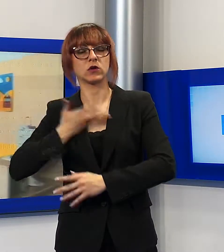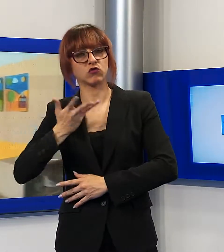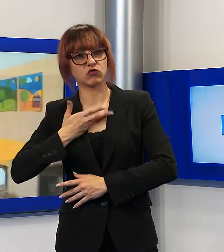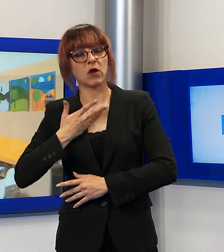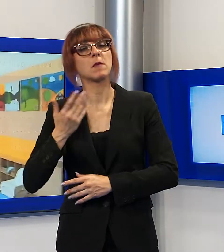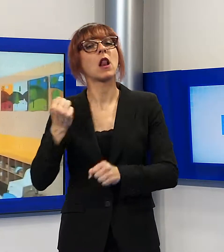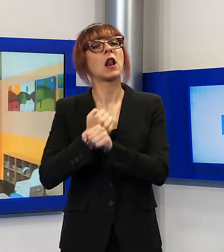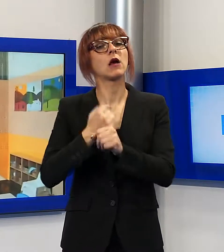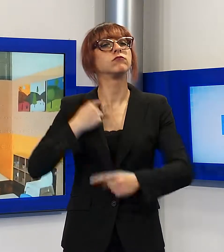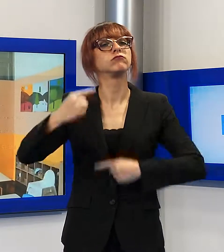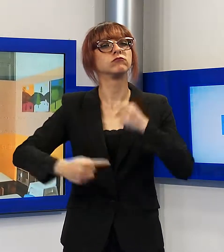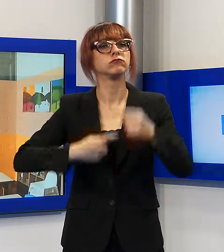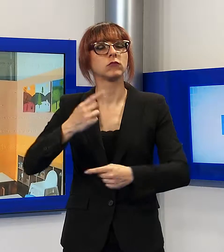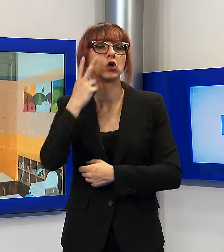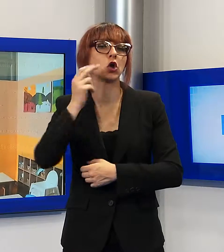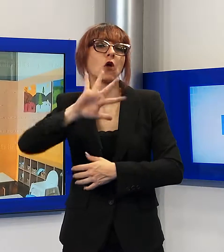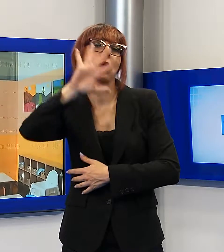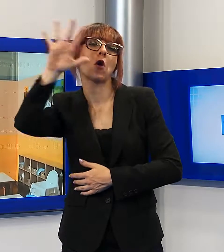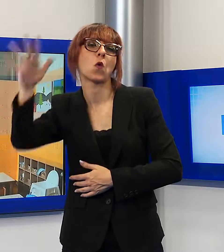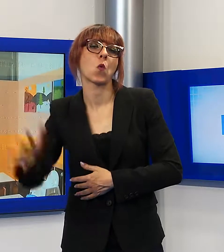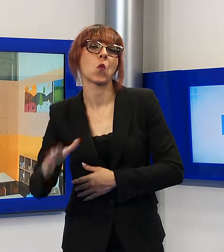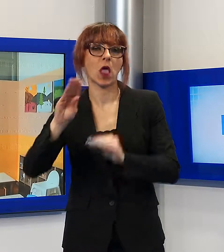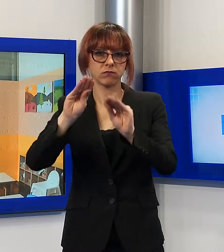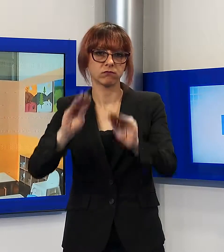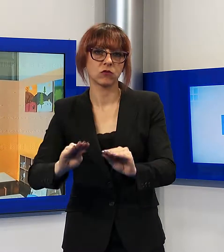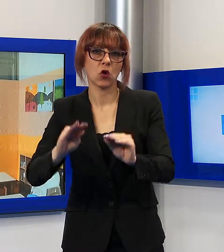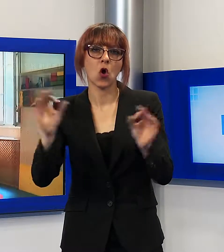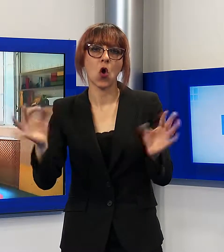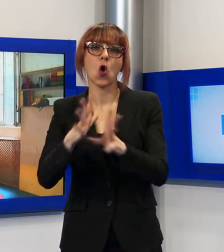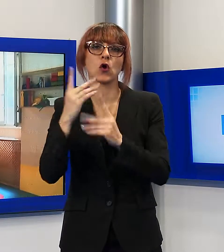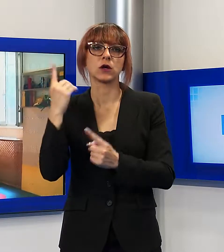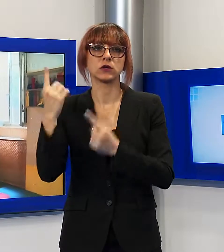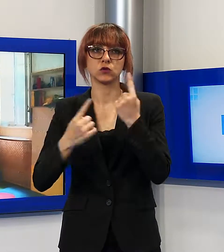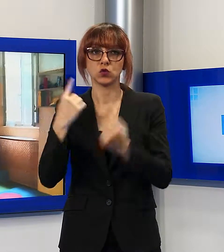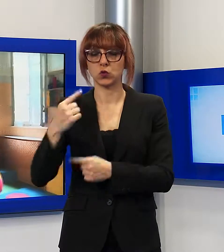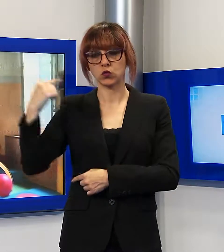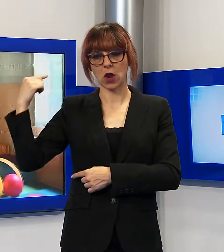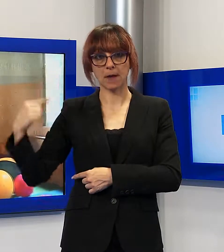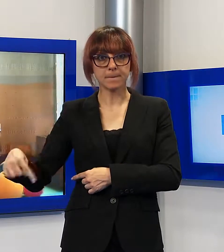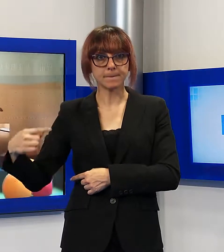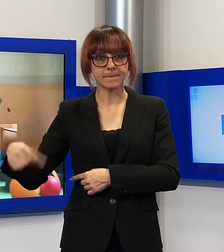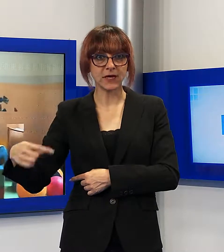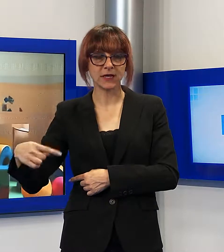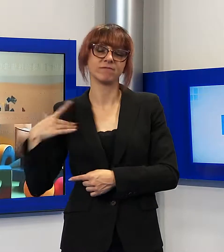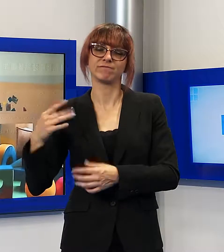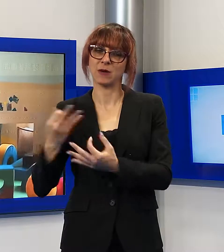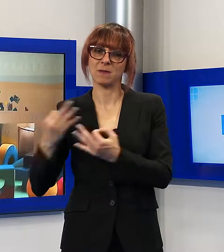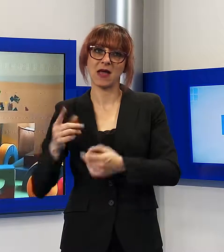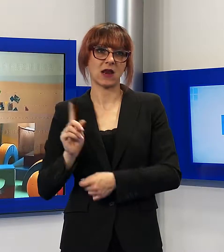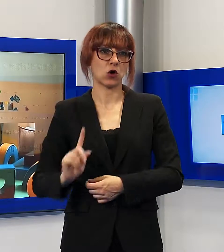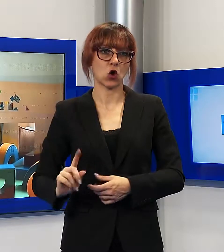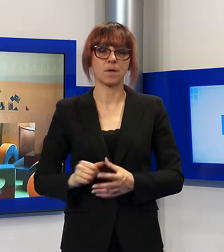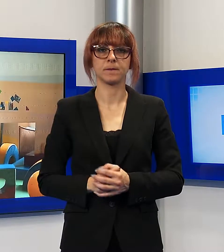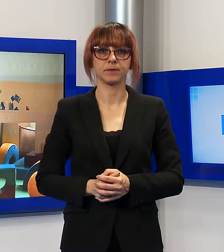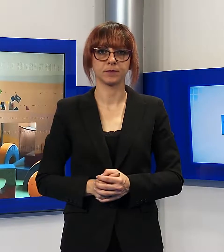anche per individuare un'assistimazione a lungo termine nel caso la soluzione prospettata dal gestore non dovesse andare in porto.